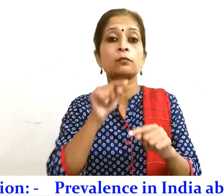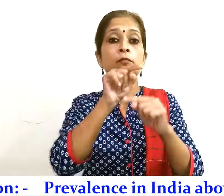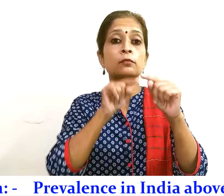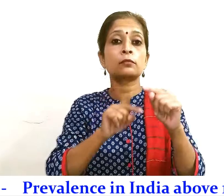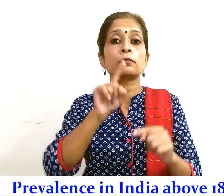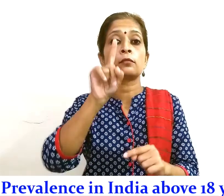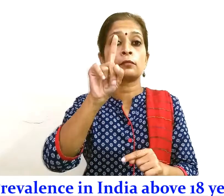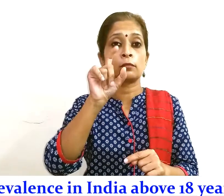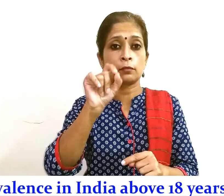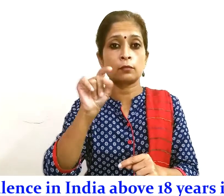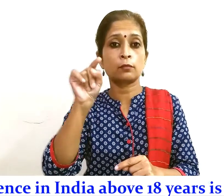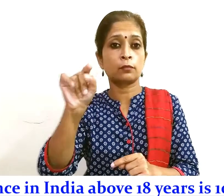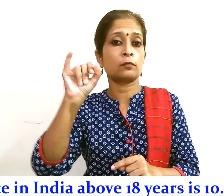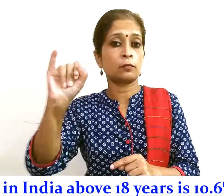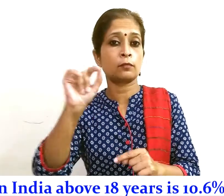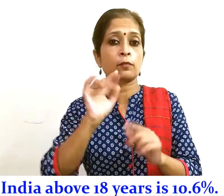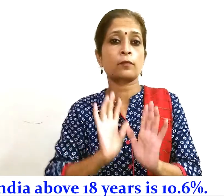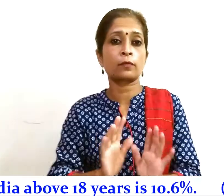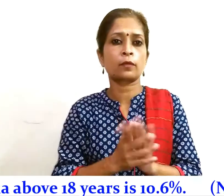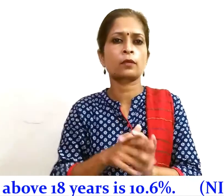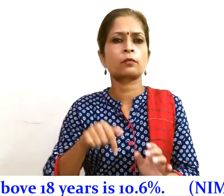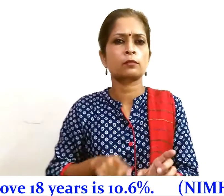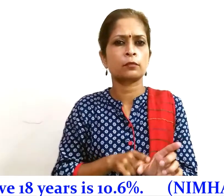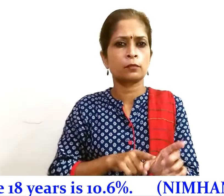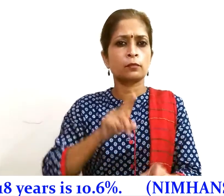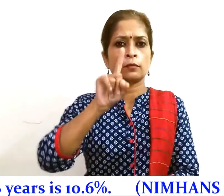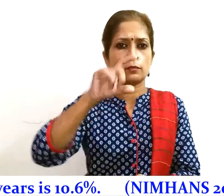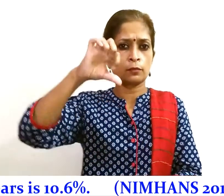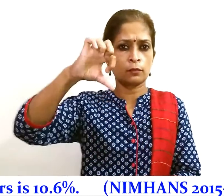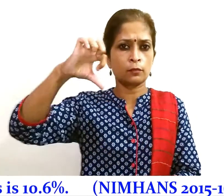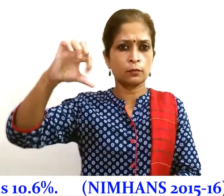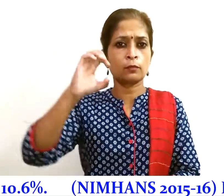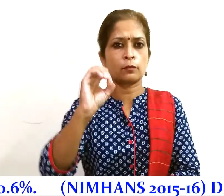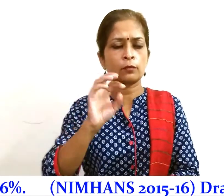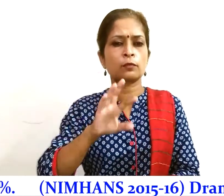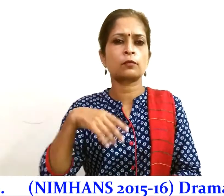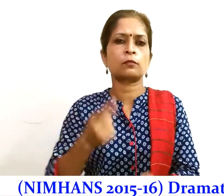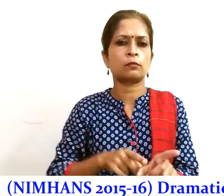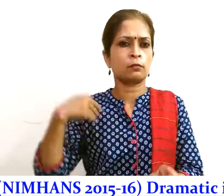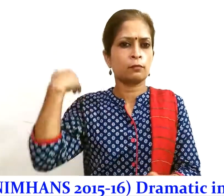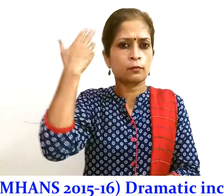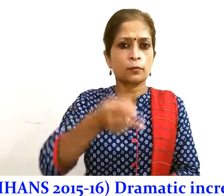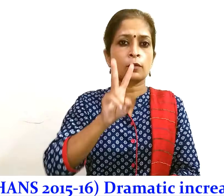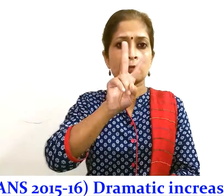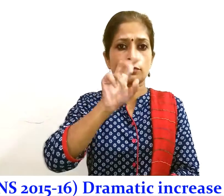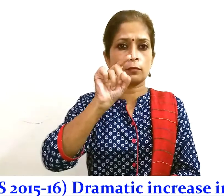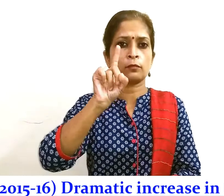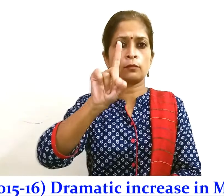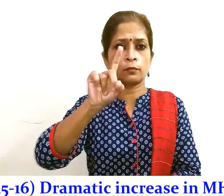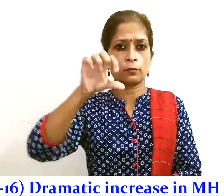.6 प्रतिशत है। 1990 से 2017 तक भारत में मानसिक स्वास्थे